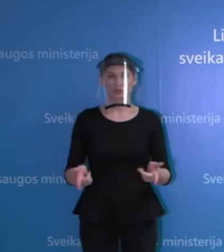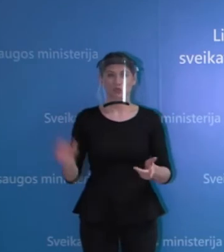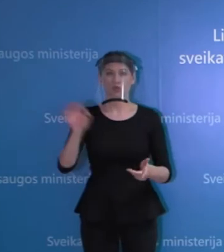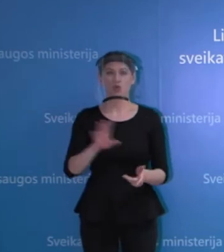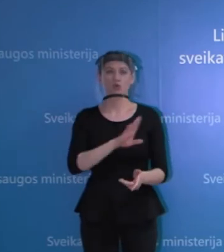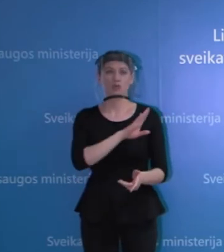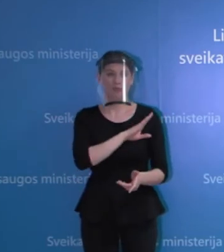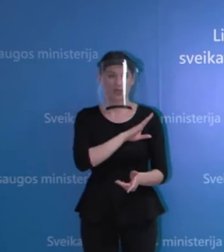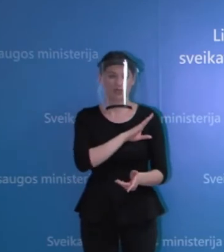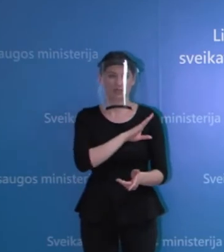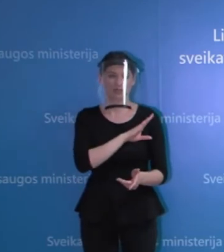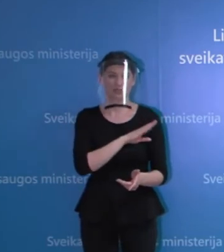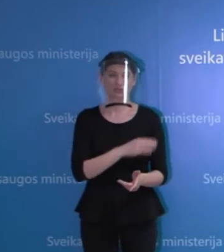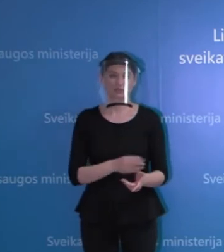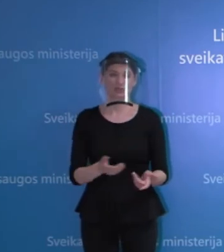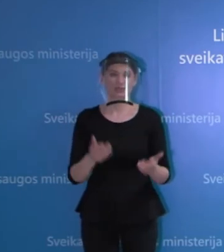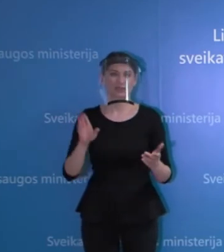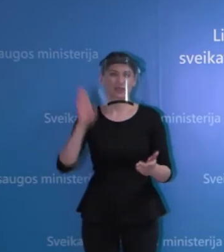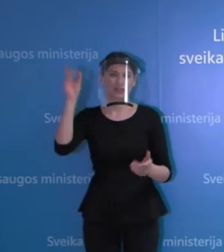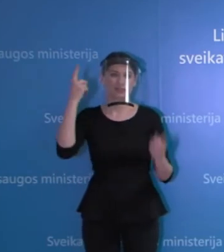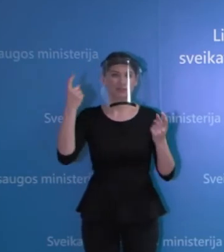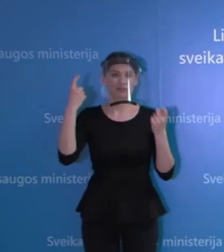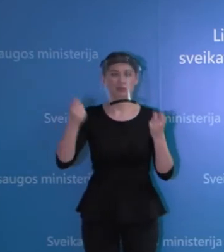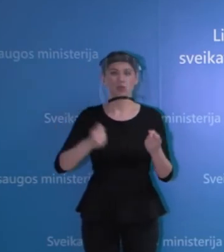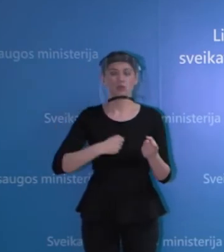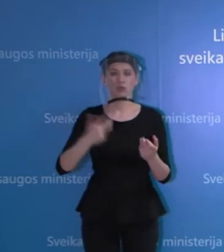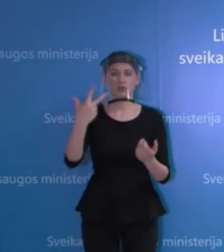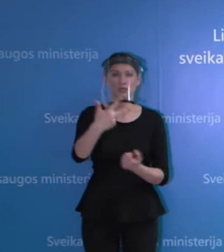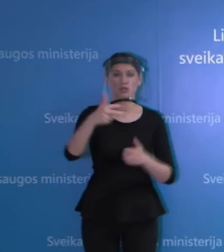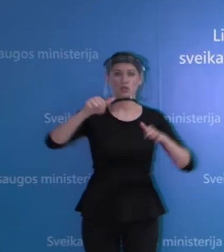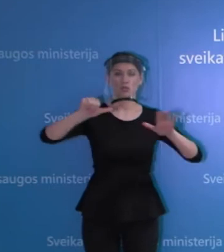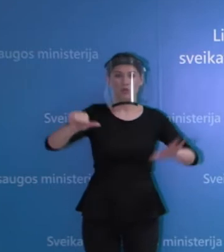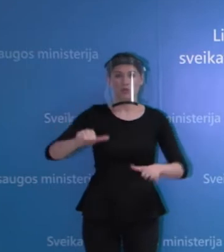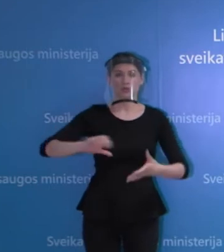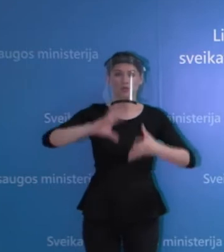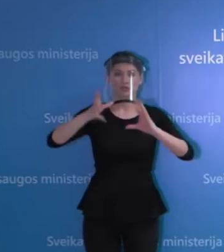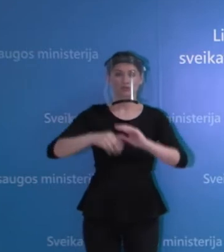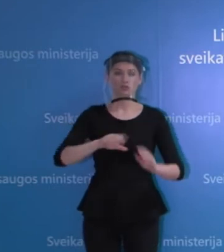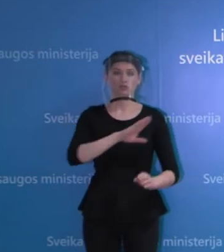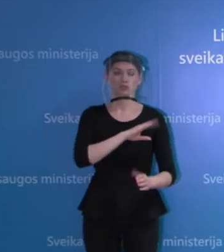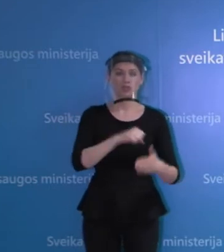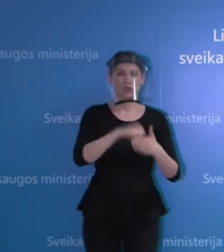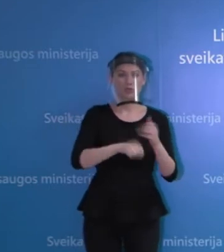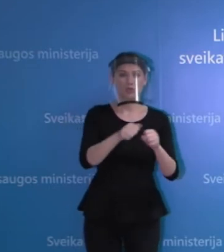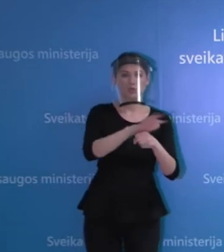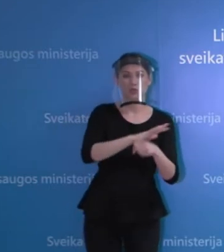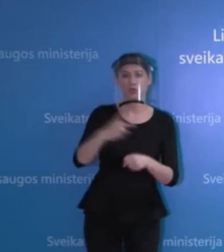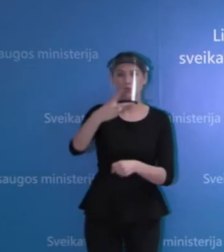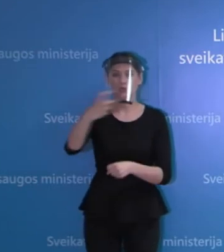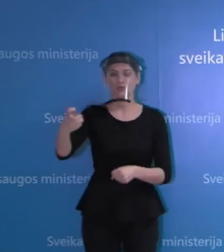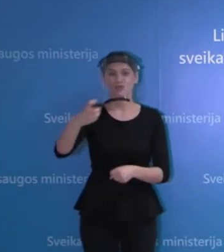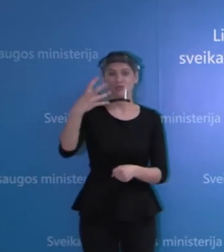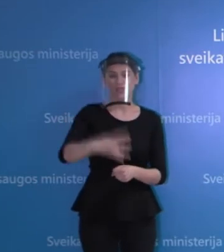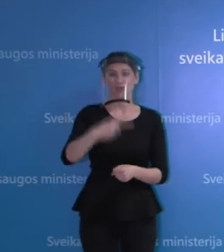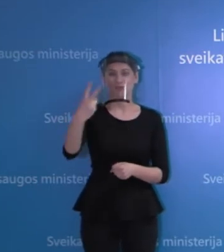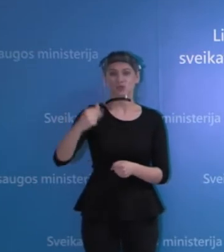mirtimis. Tai turim ryto duomenėmis 36 mirtis ir turim 242